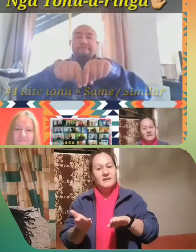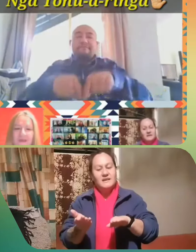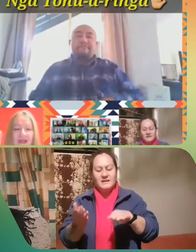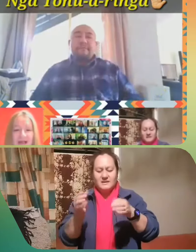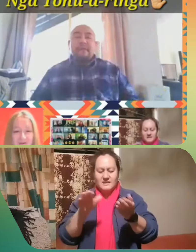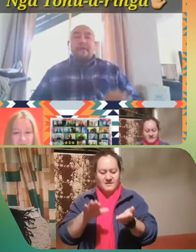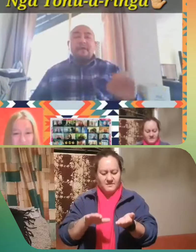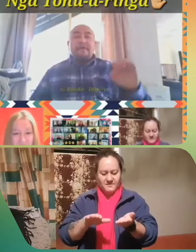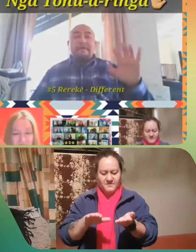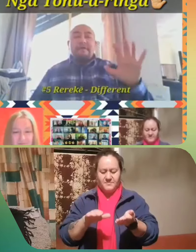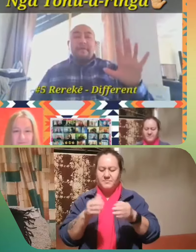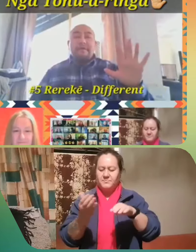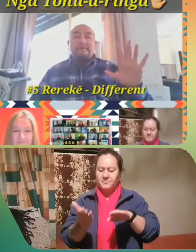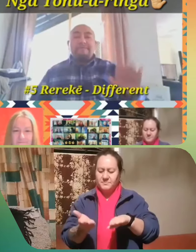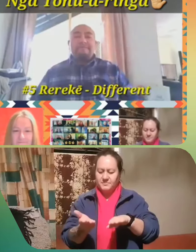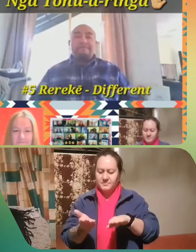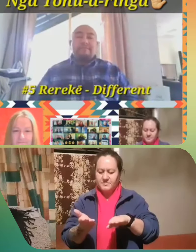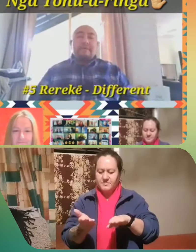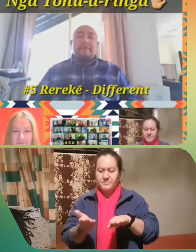Rereke.